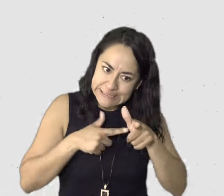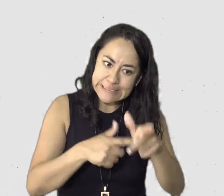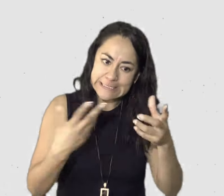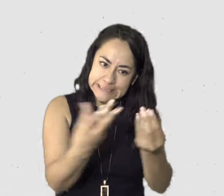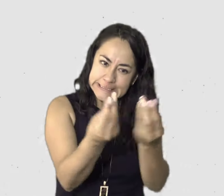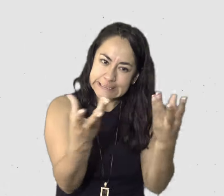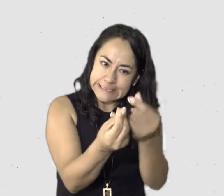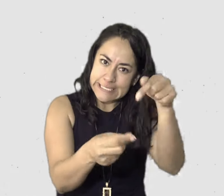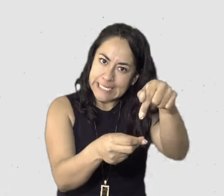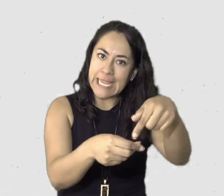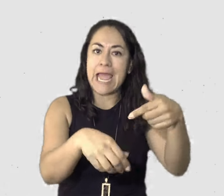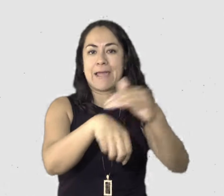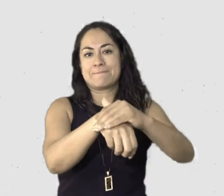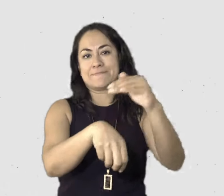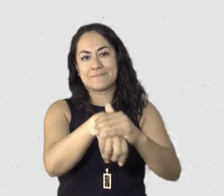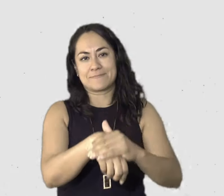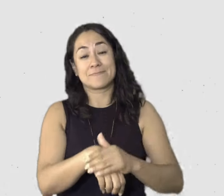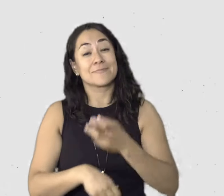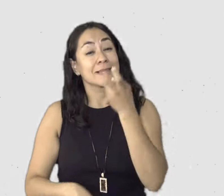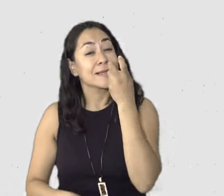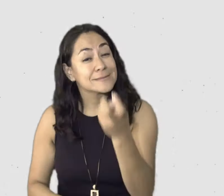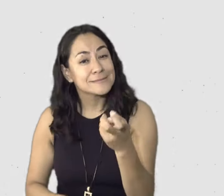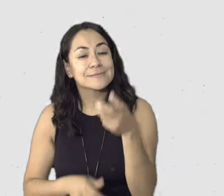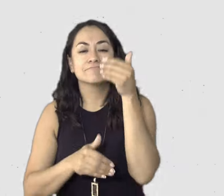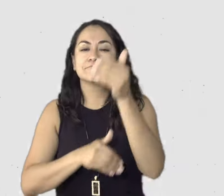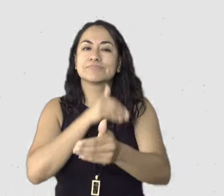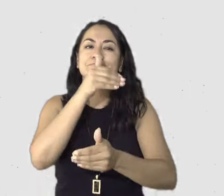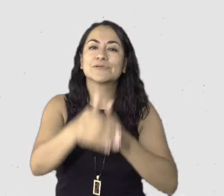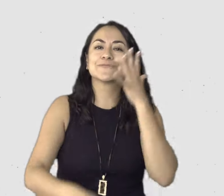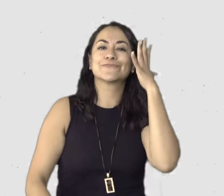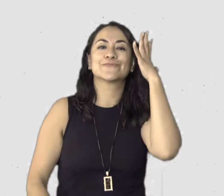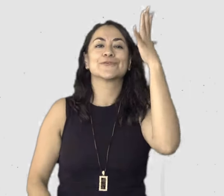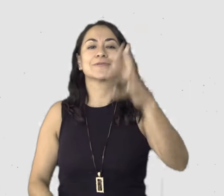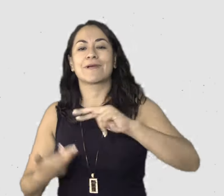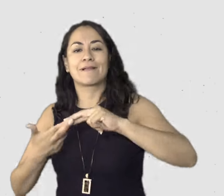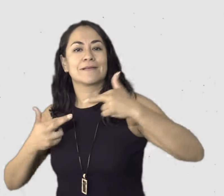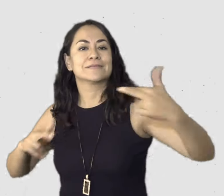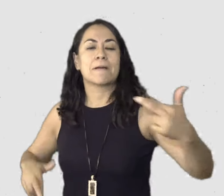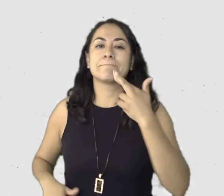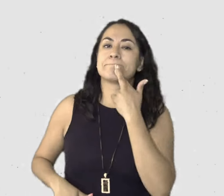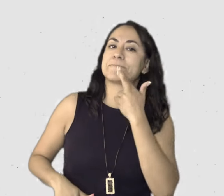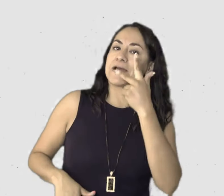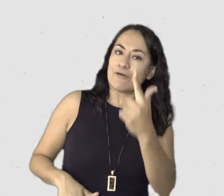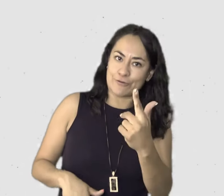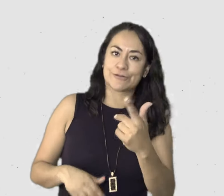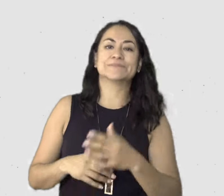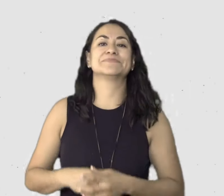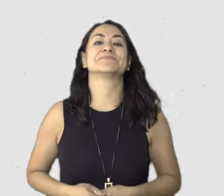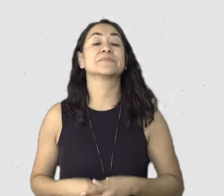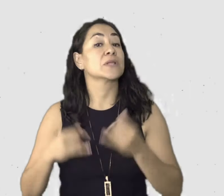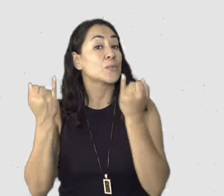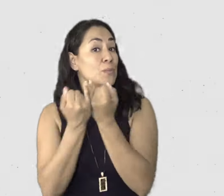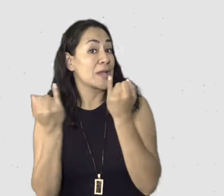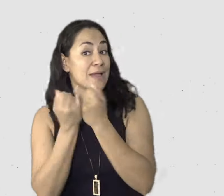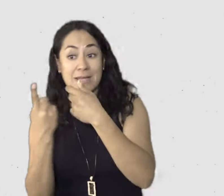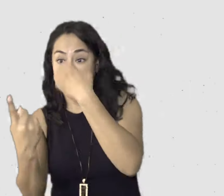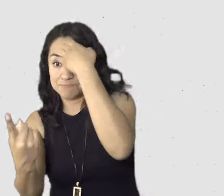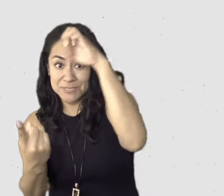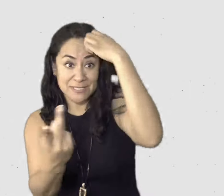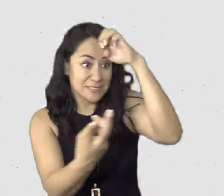necesario para que eso pase. Y la, y la relación con el tiempo se va fortaleciendo y también con, con las experiencias, con los momentos que vamos viviendo,